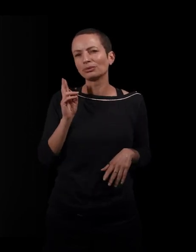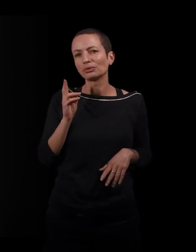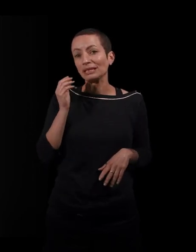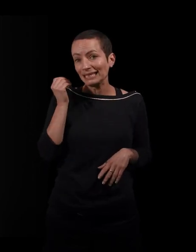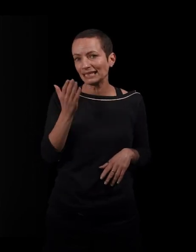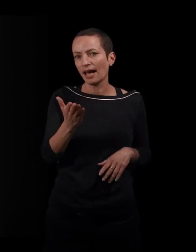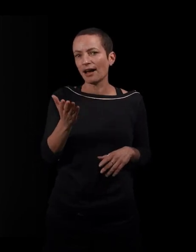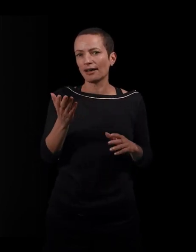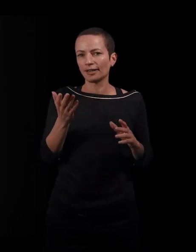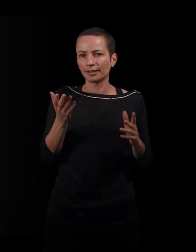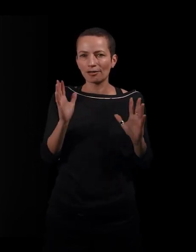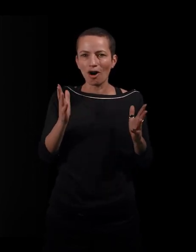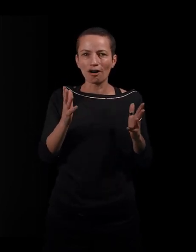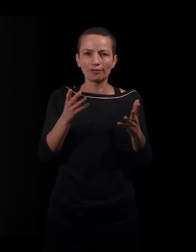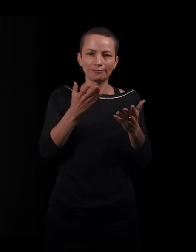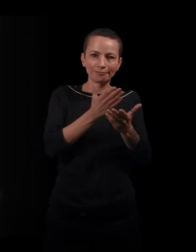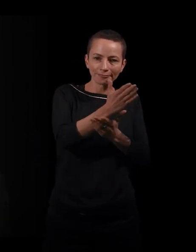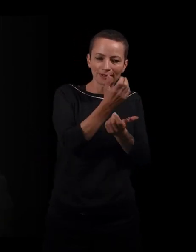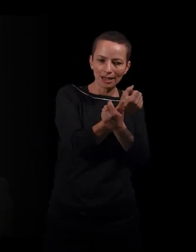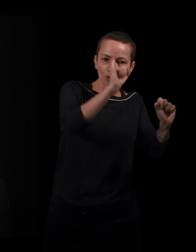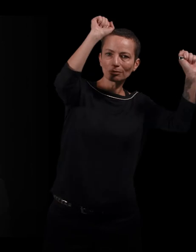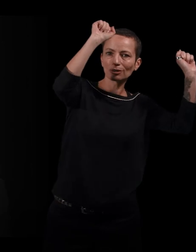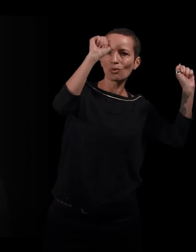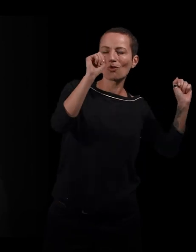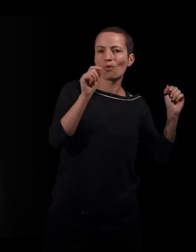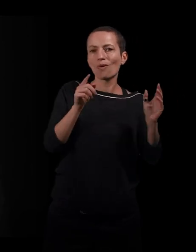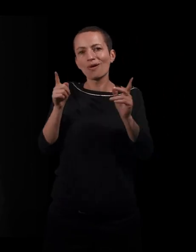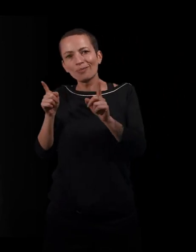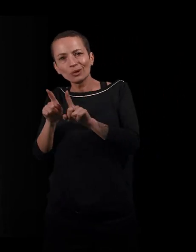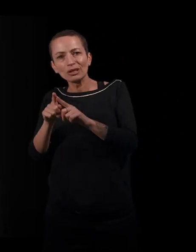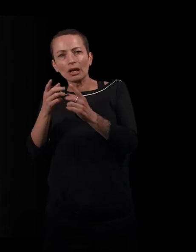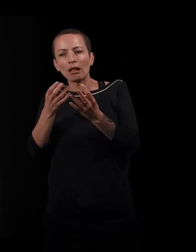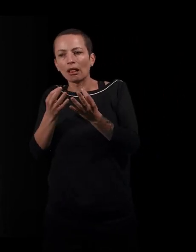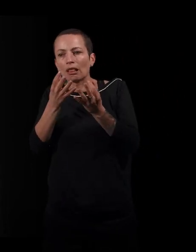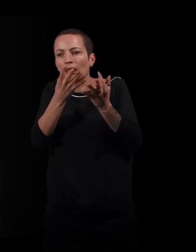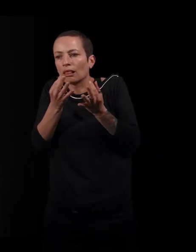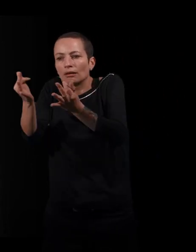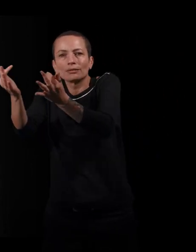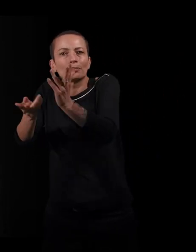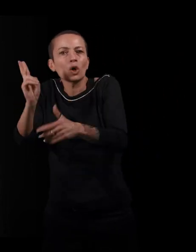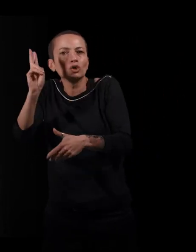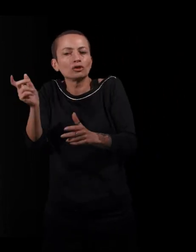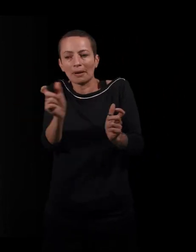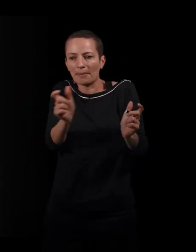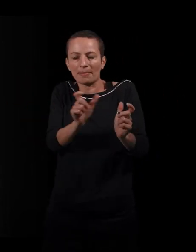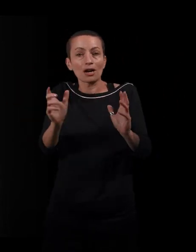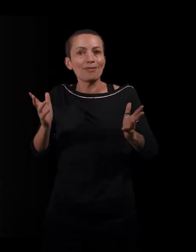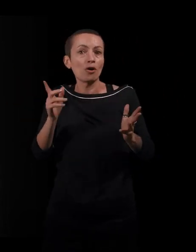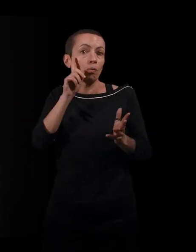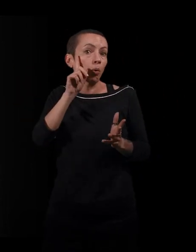entre, justement, émancipation et, en même temps, vulnérabilisation, parce que ces femmes, malgré tout, au fil de leur